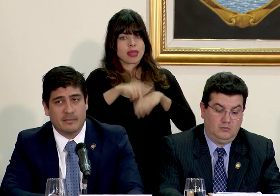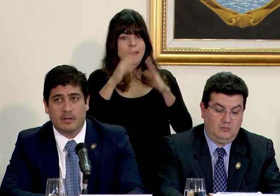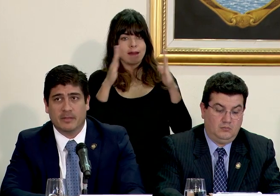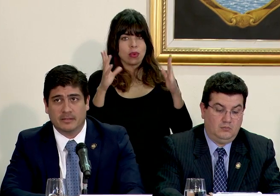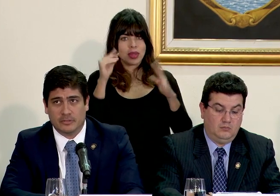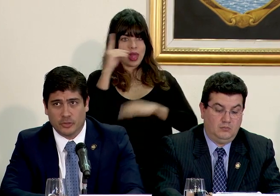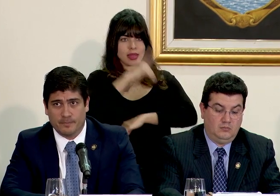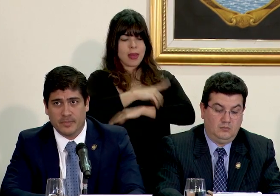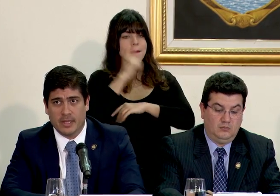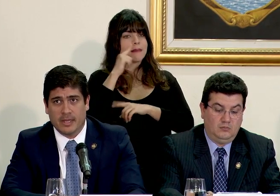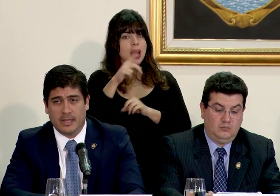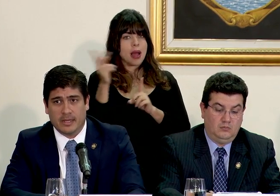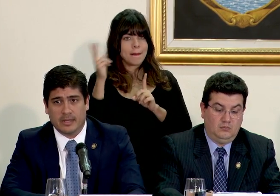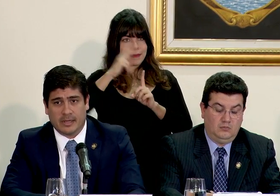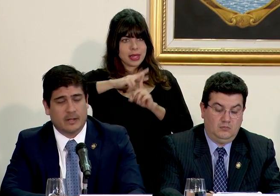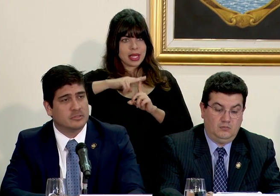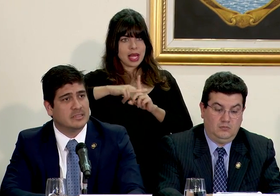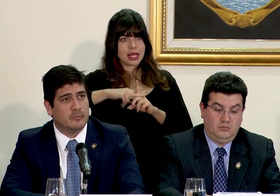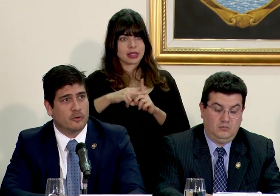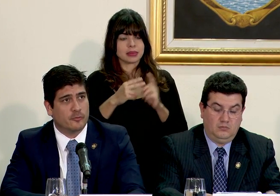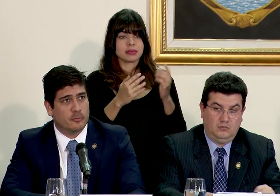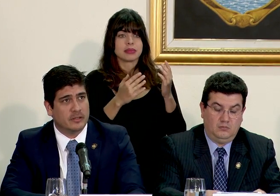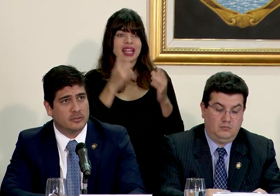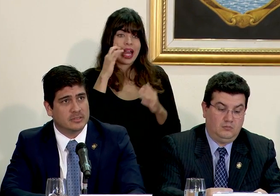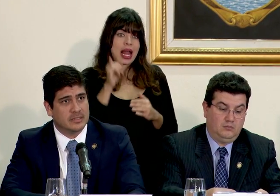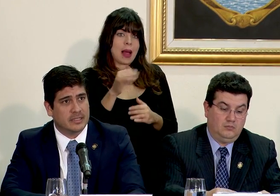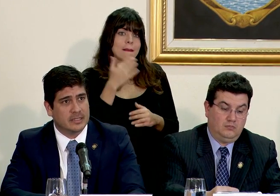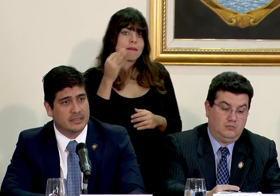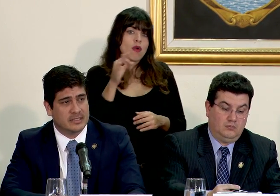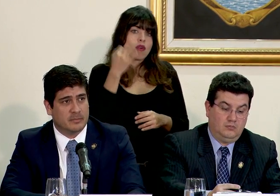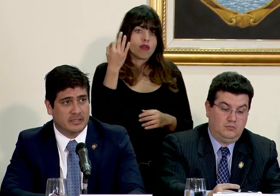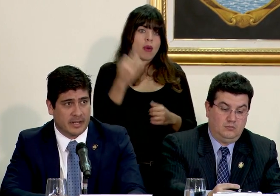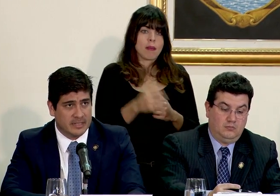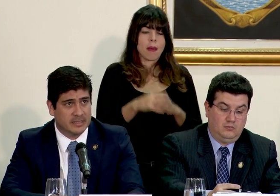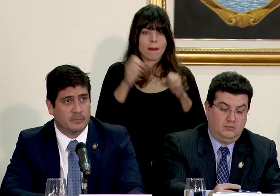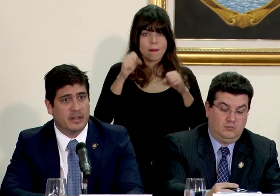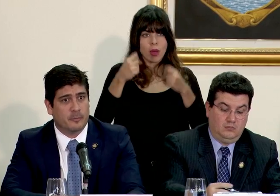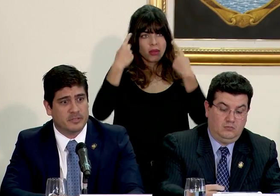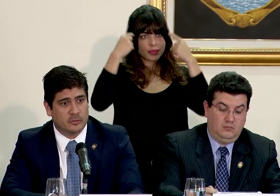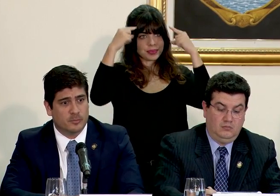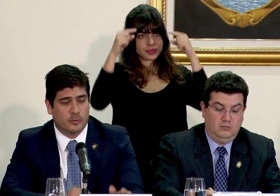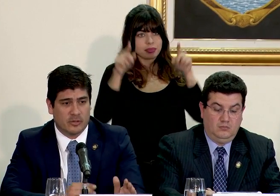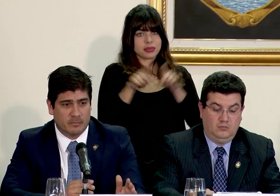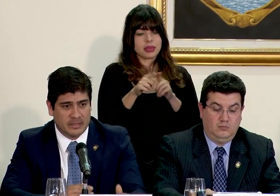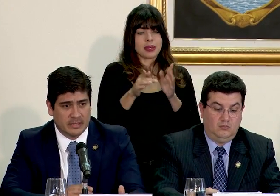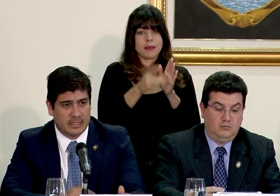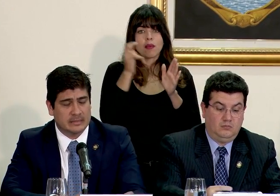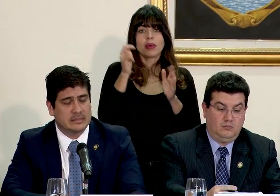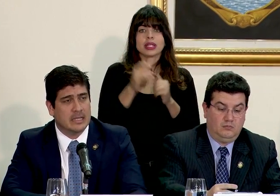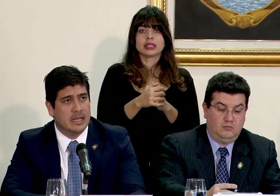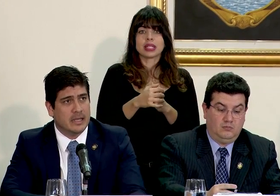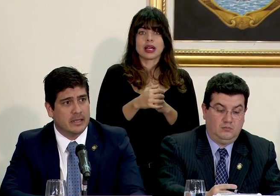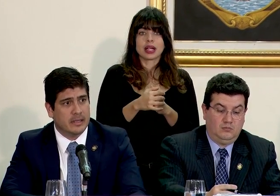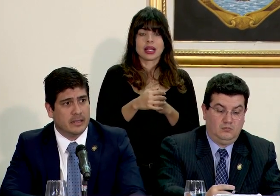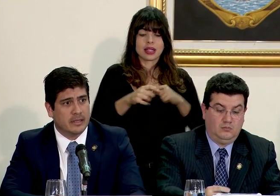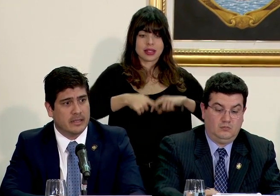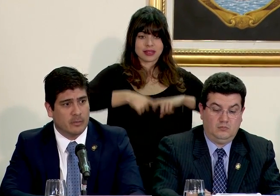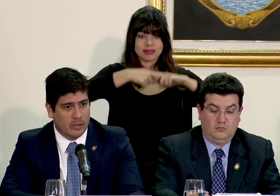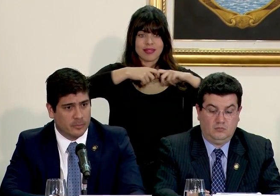generar la implementación que creemos es la mejor forma entonces de que se materialice también aprovechando un poco el impacto de clases